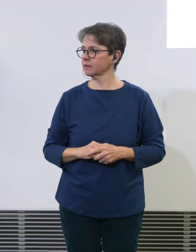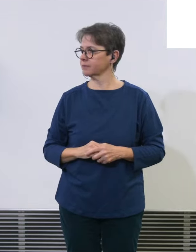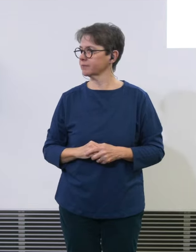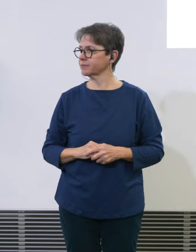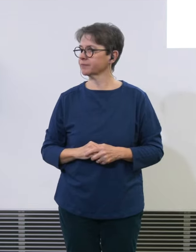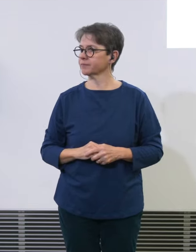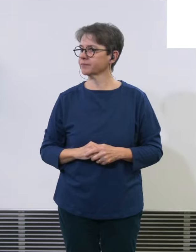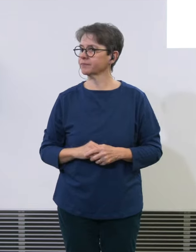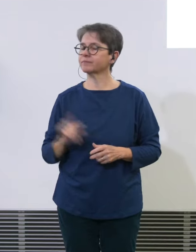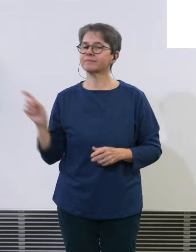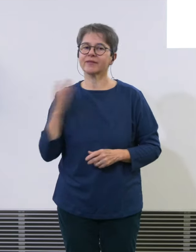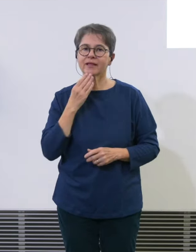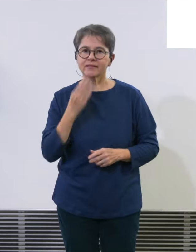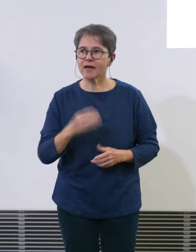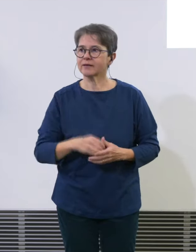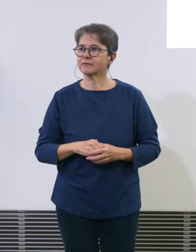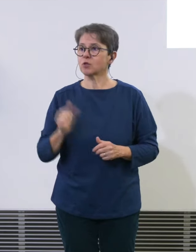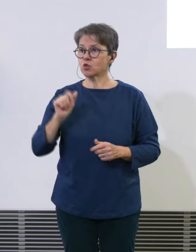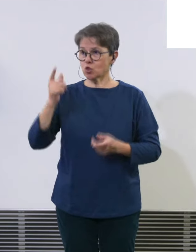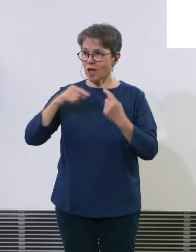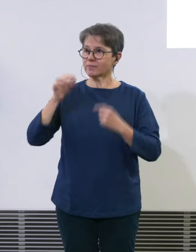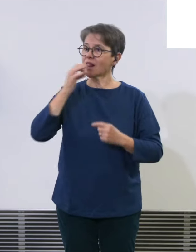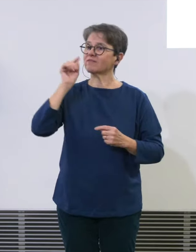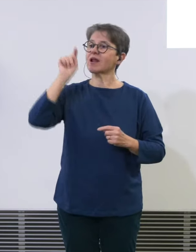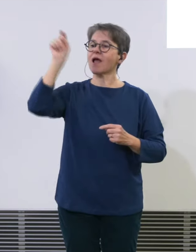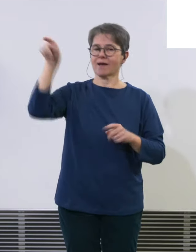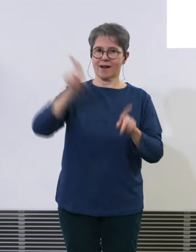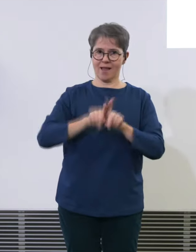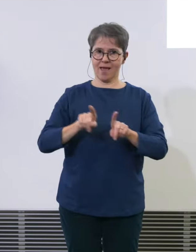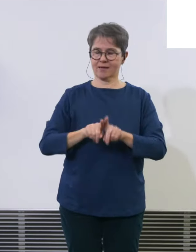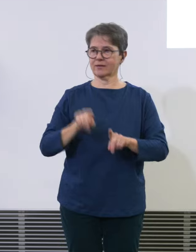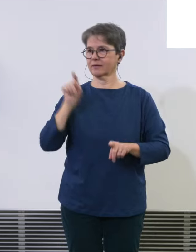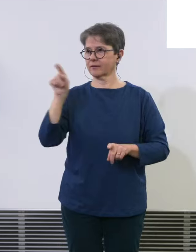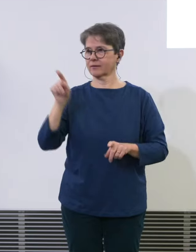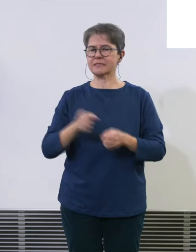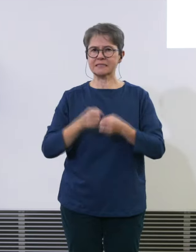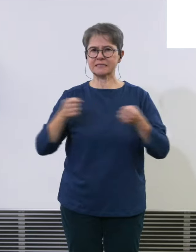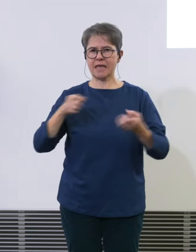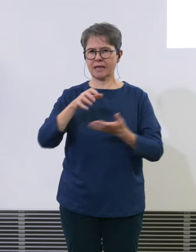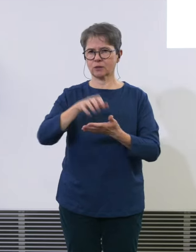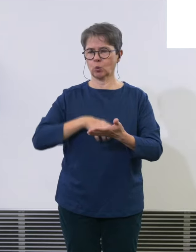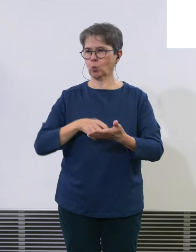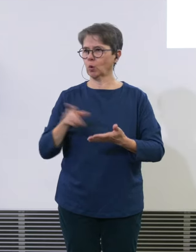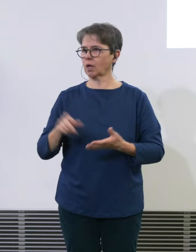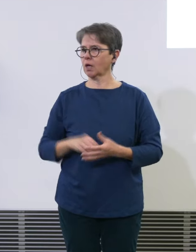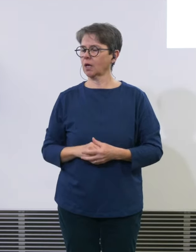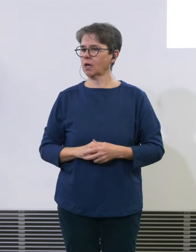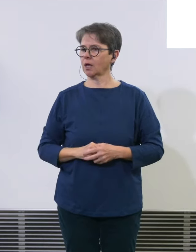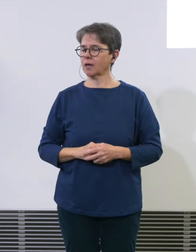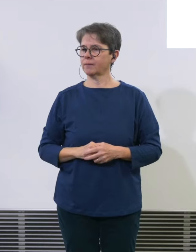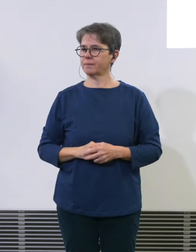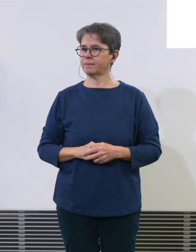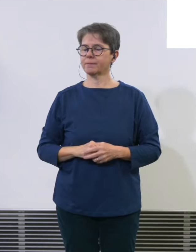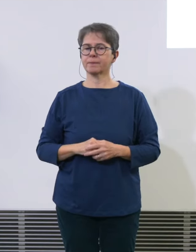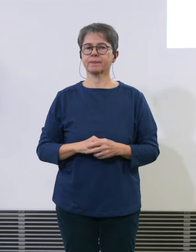Dann haben Sie noch mal eine Frage Ja Herr Buchhofer Es ist zur Sprache gekommen dass